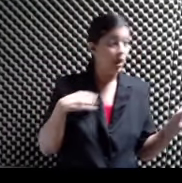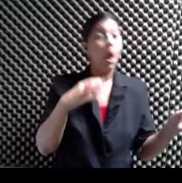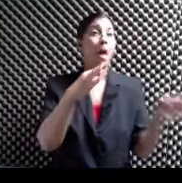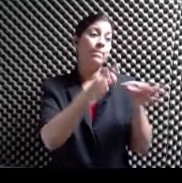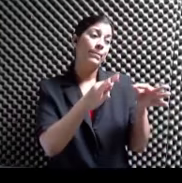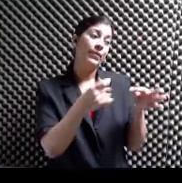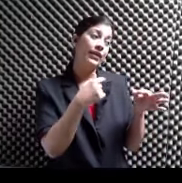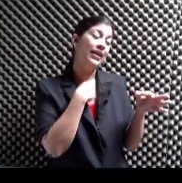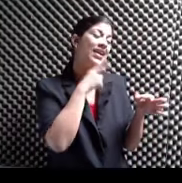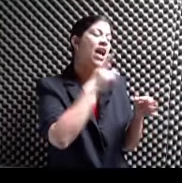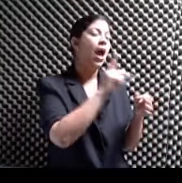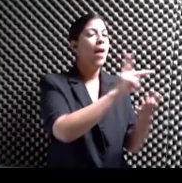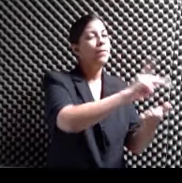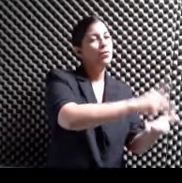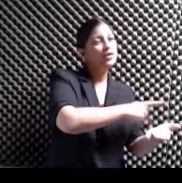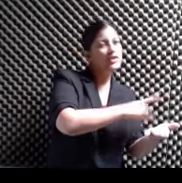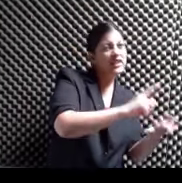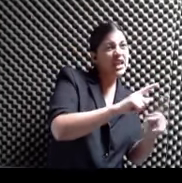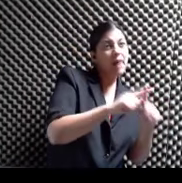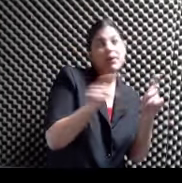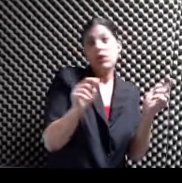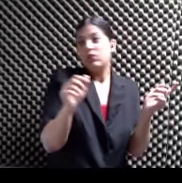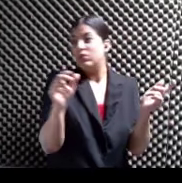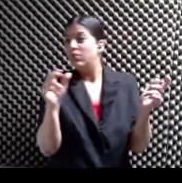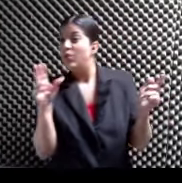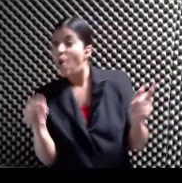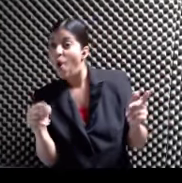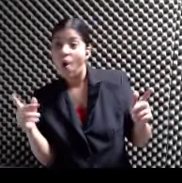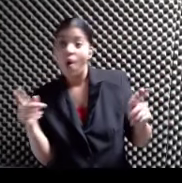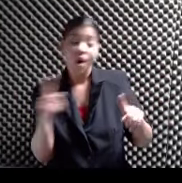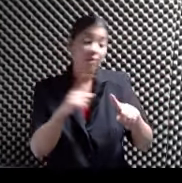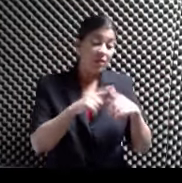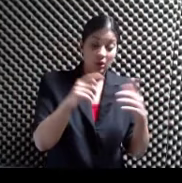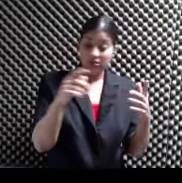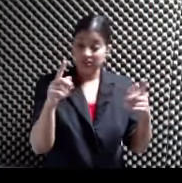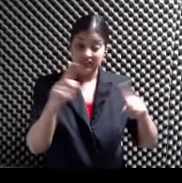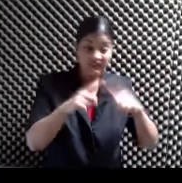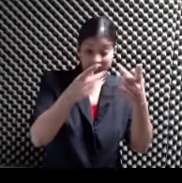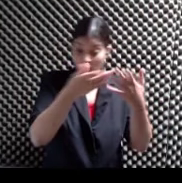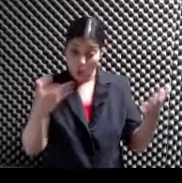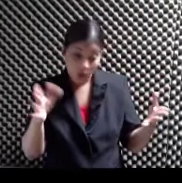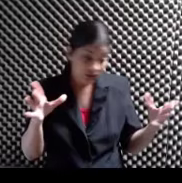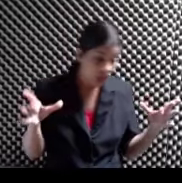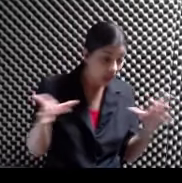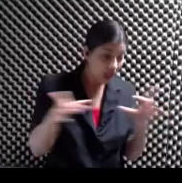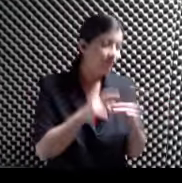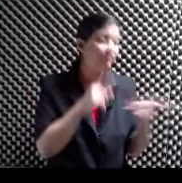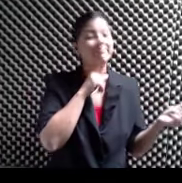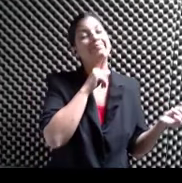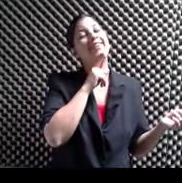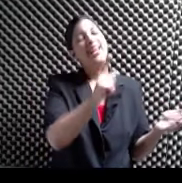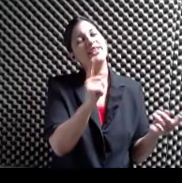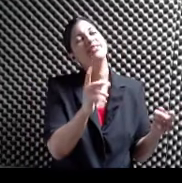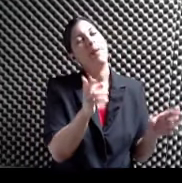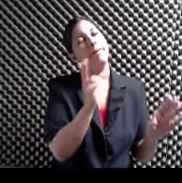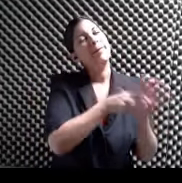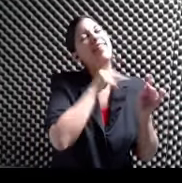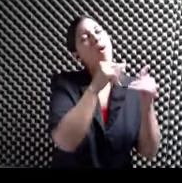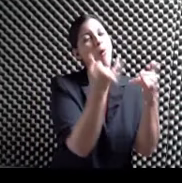es como Que es poesía Pero no es poesía Pero es como que Rosa Eso Eso es parte Del juego Quizás Debo llamar